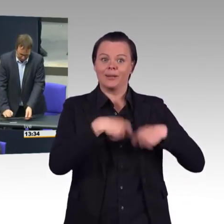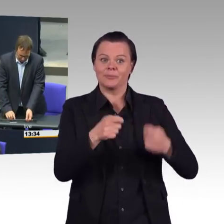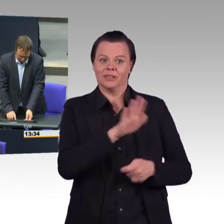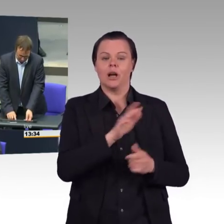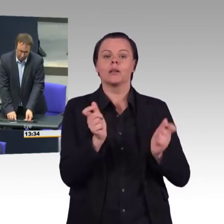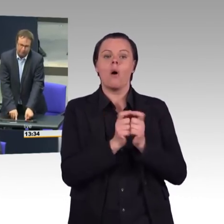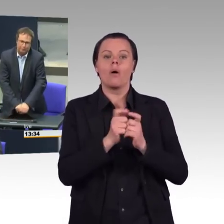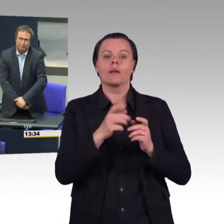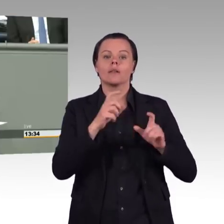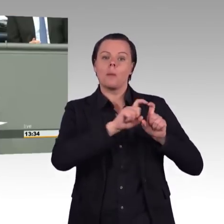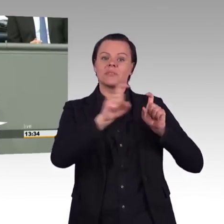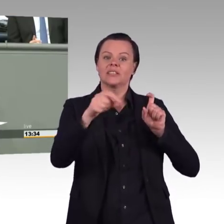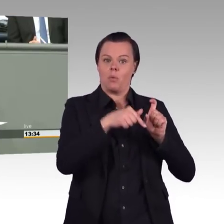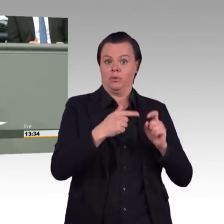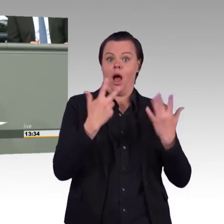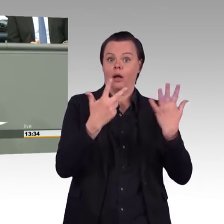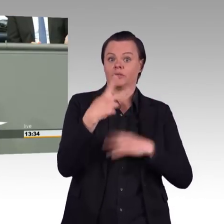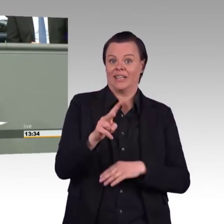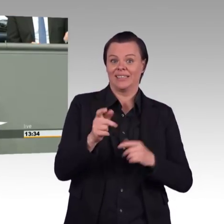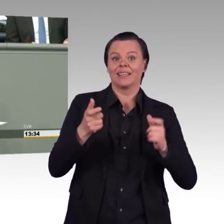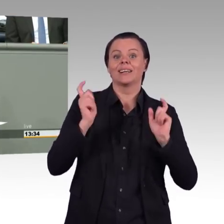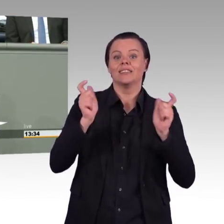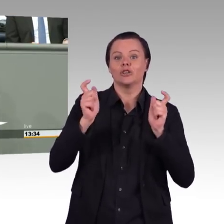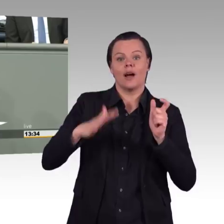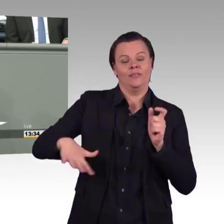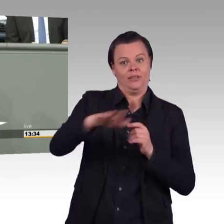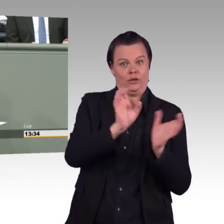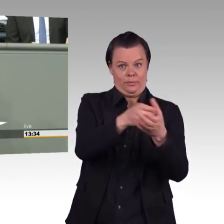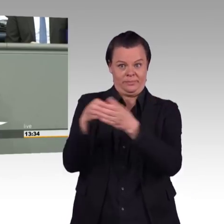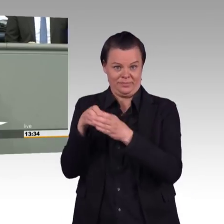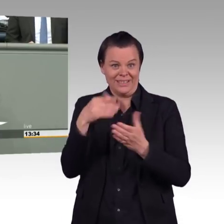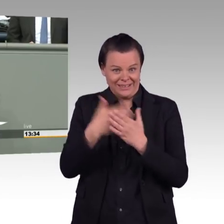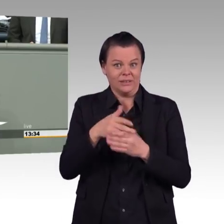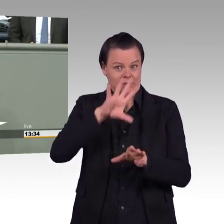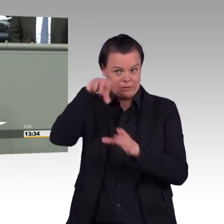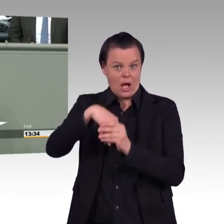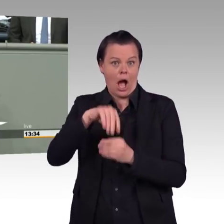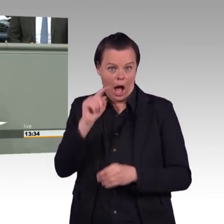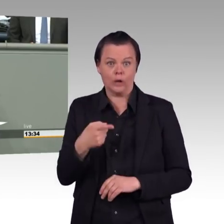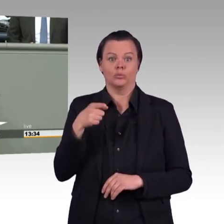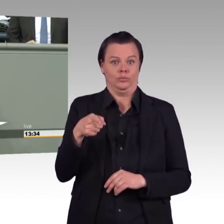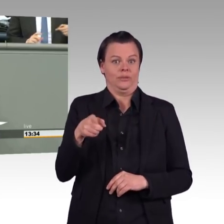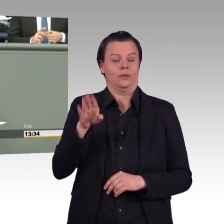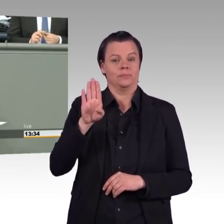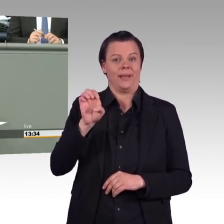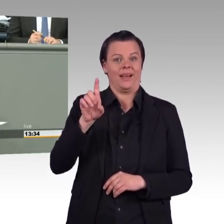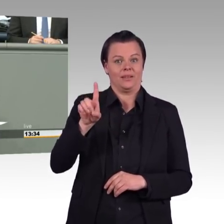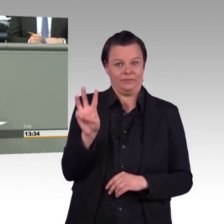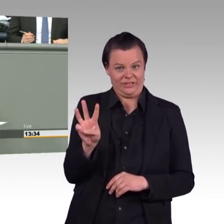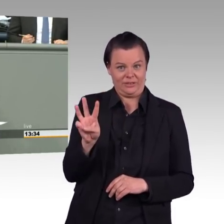Also, ich hatte ja auch gesagt, vielleicht warten Sie mal das ab, was ich sage. Sie haben ja, also ich muss mal ganz deutlich machen, worauf kommt es an? Es kann